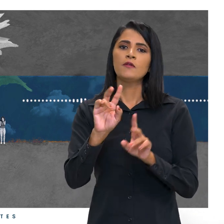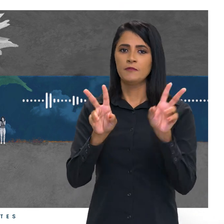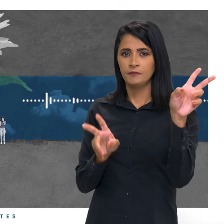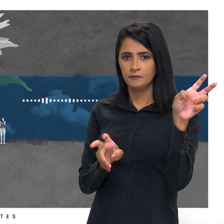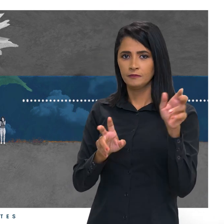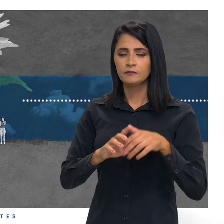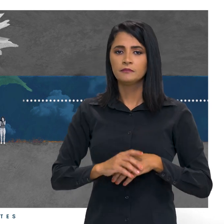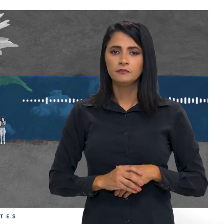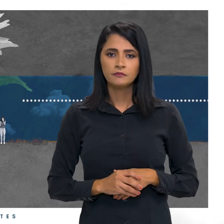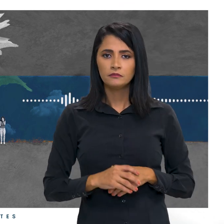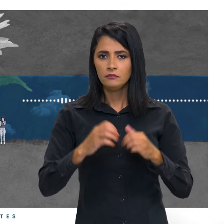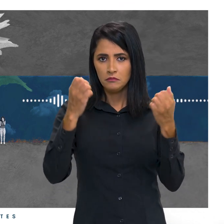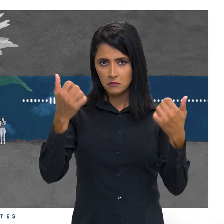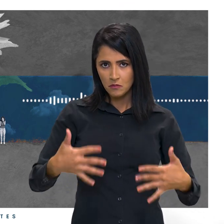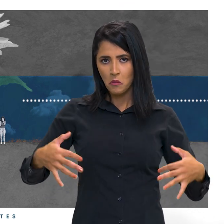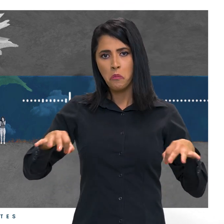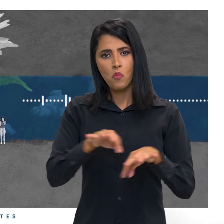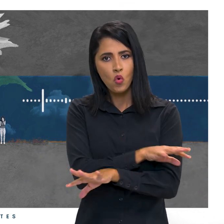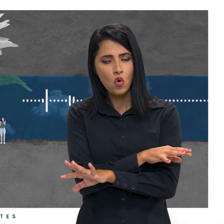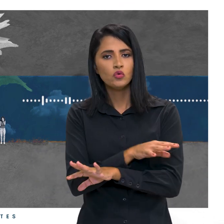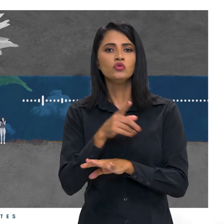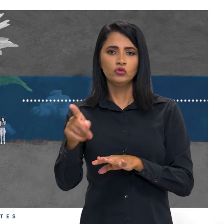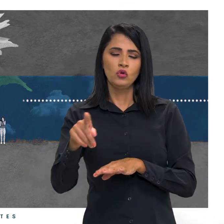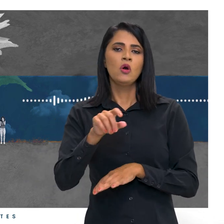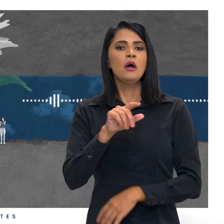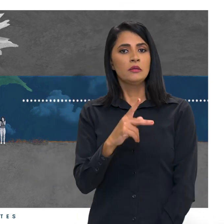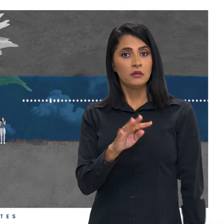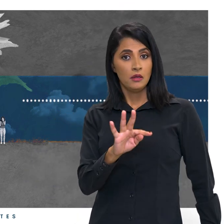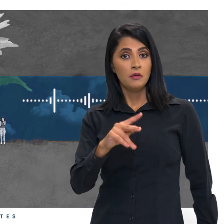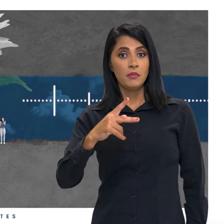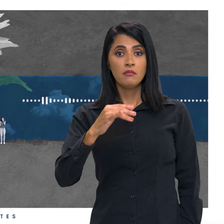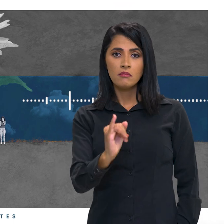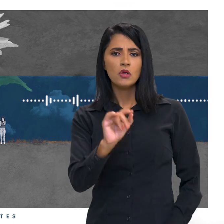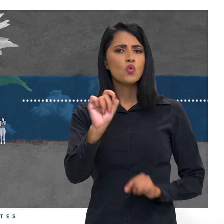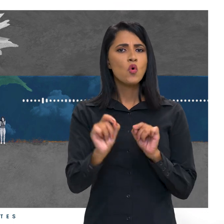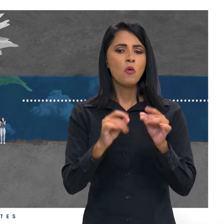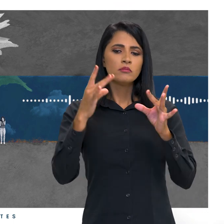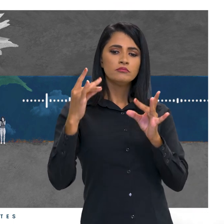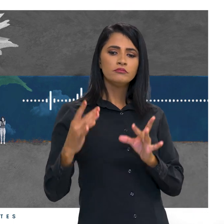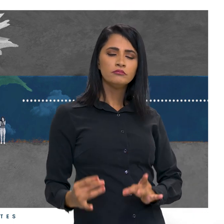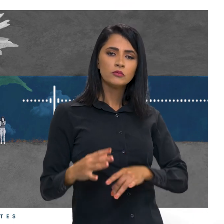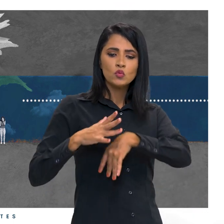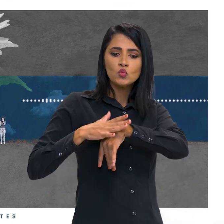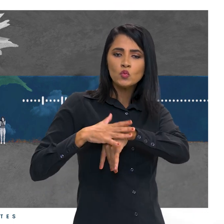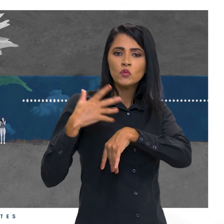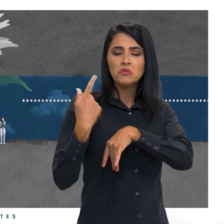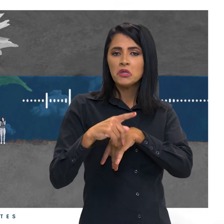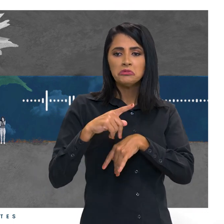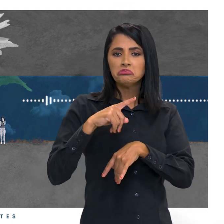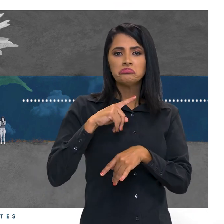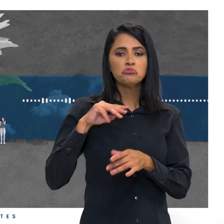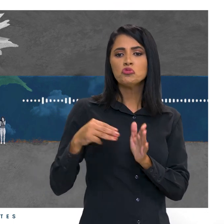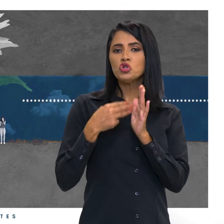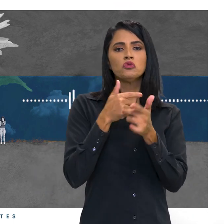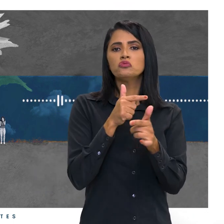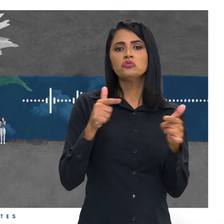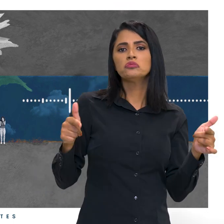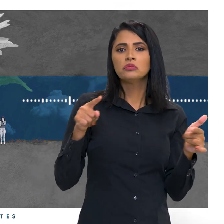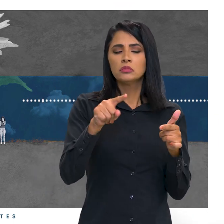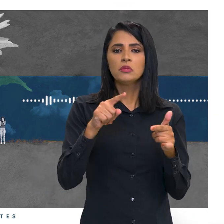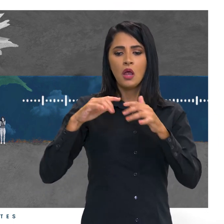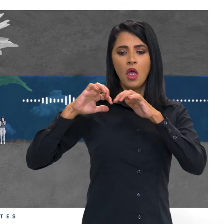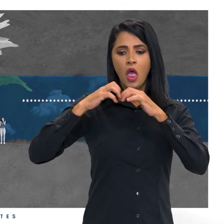Dito isso, a trombocitopenia imune é descrita como uma doença de causa desconhecida, onde o sistema